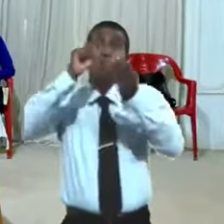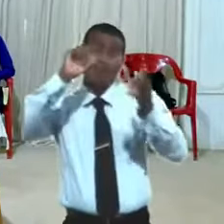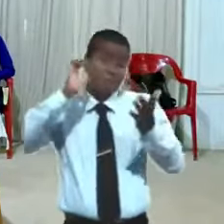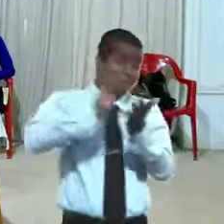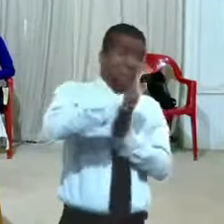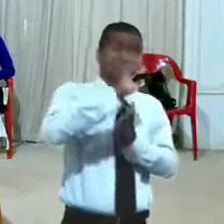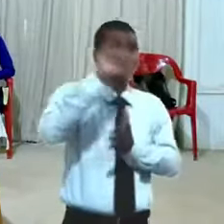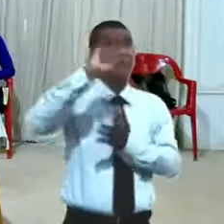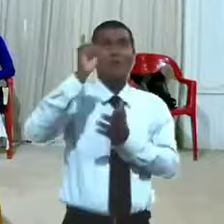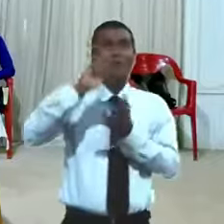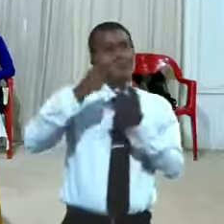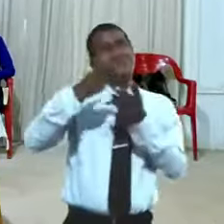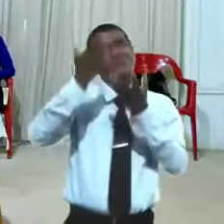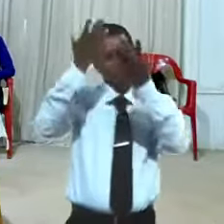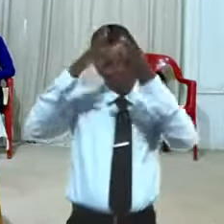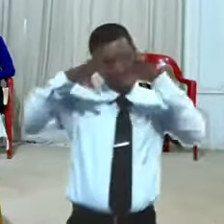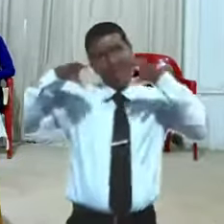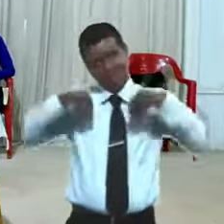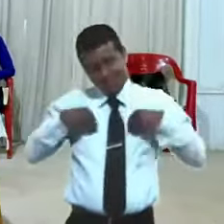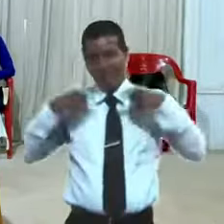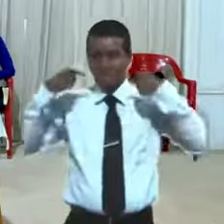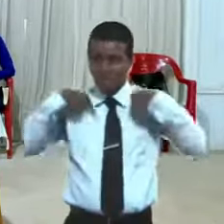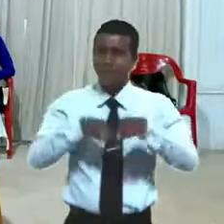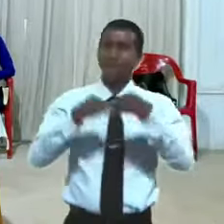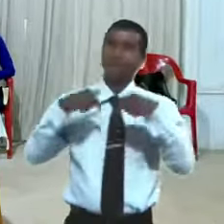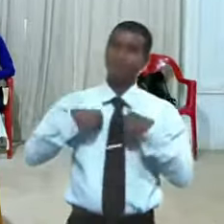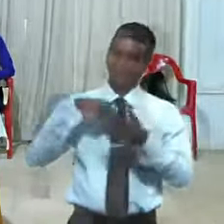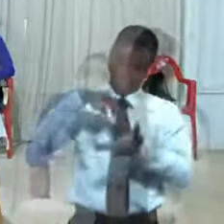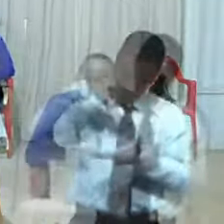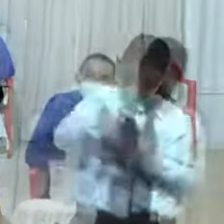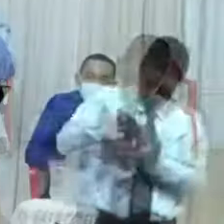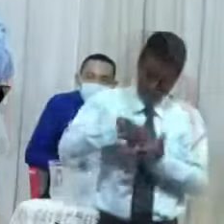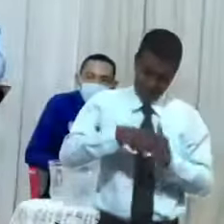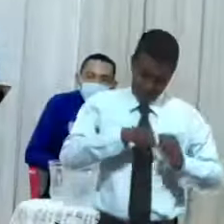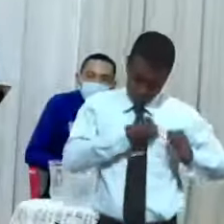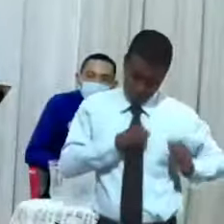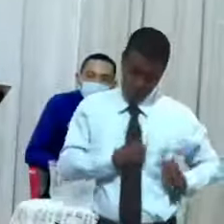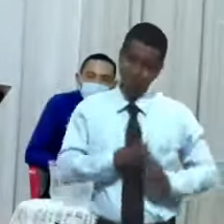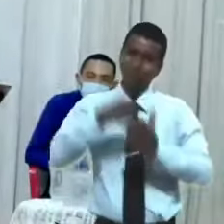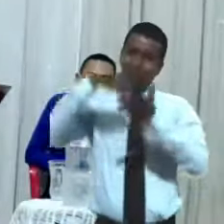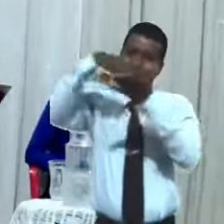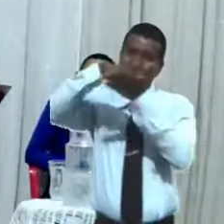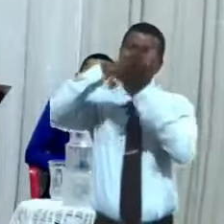mi corazón y me postro ante ti para adorarte